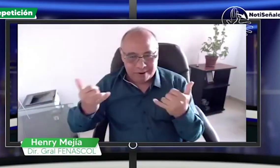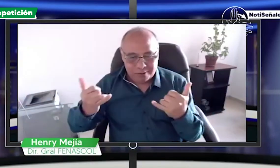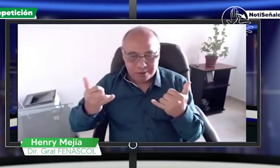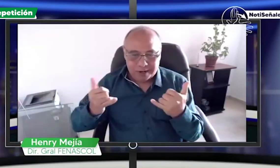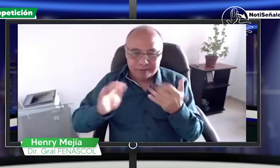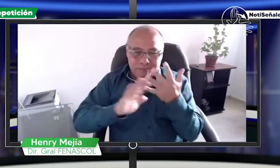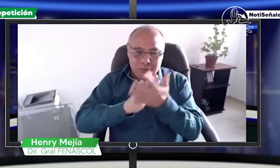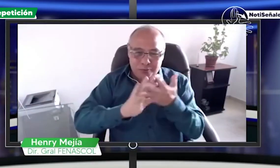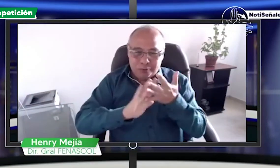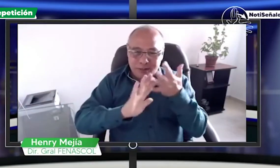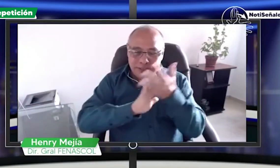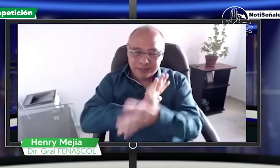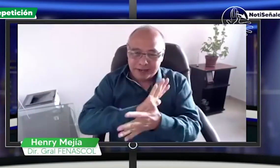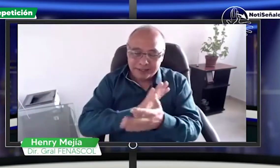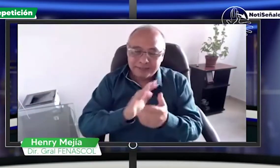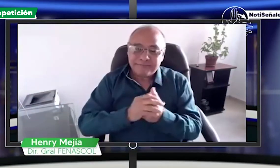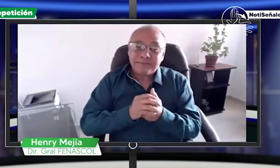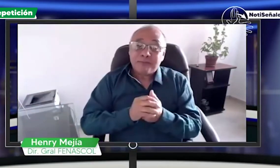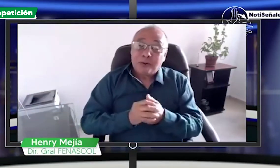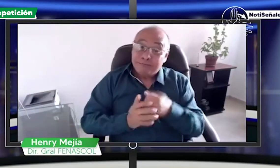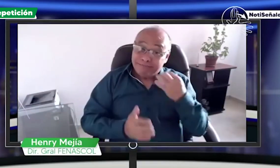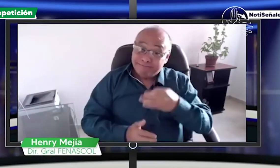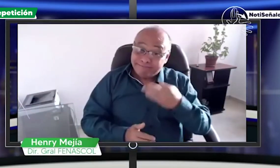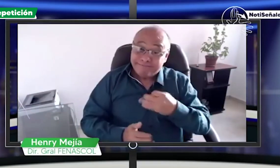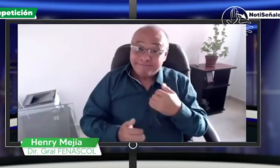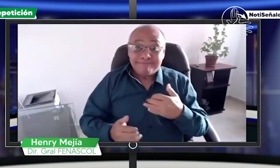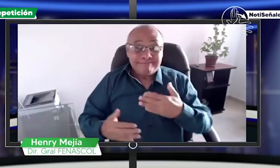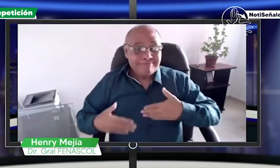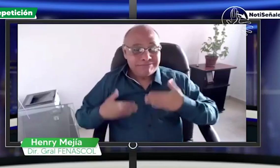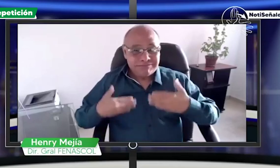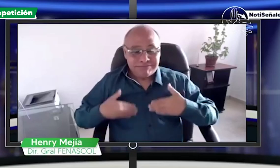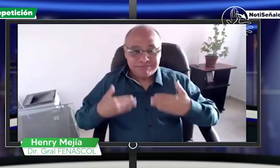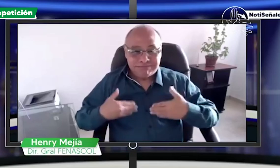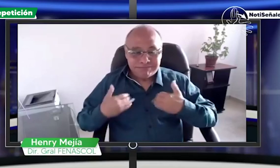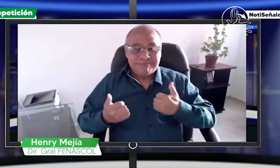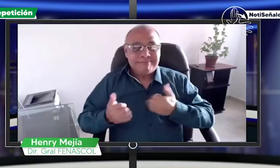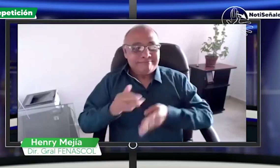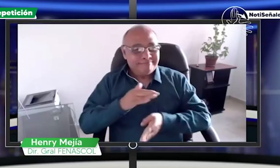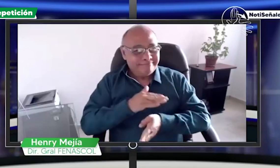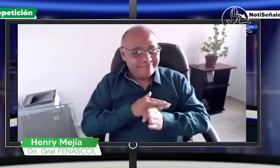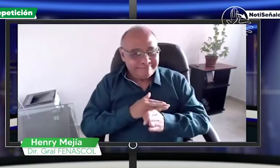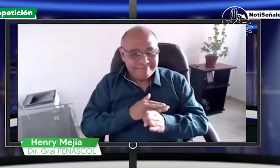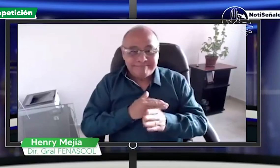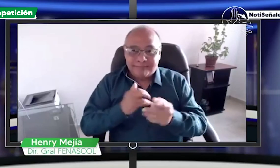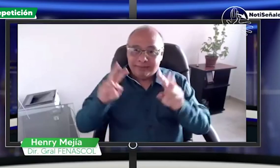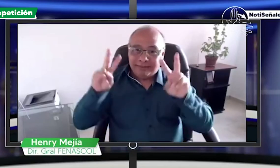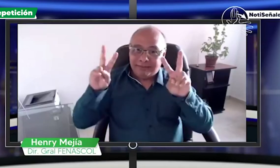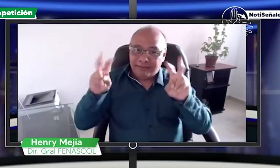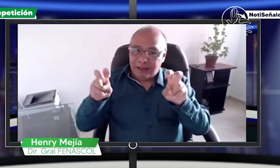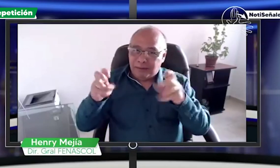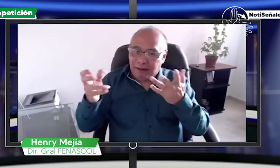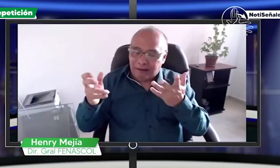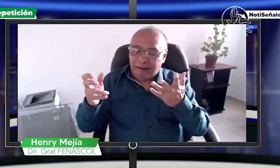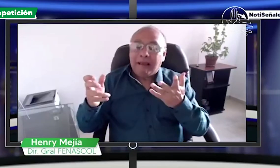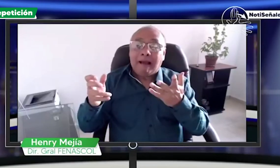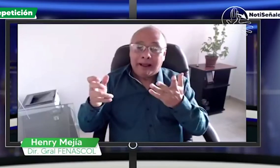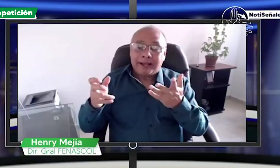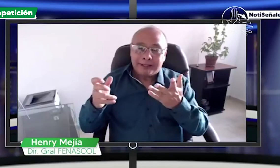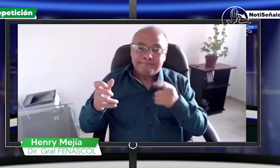nos están viendo en este momento en Noticeñales. La verdad es que estamos muy contentos de poder continuar